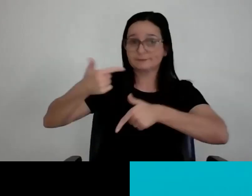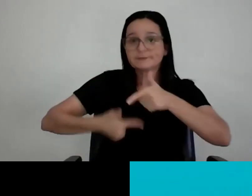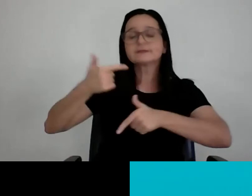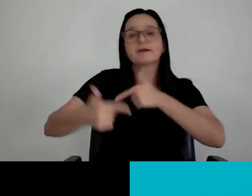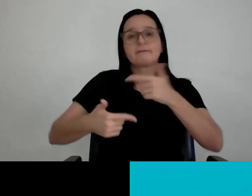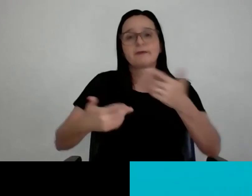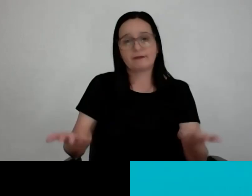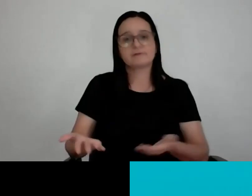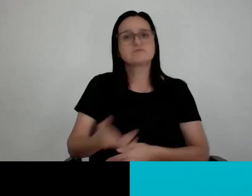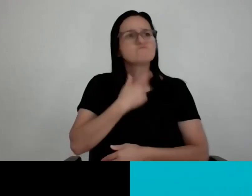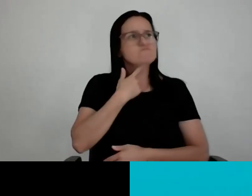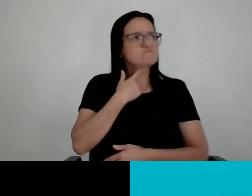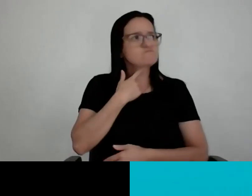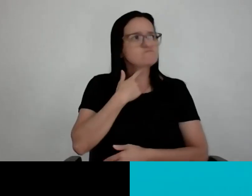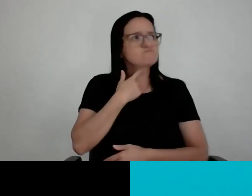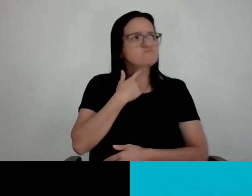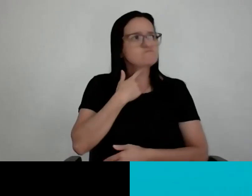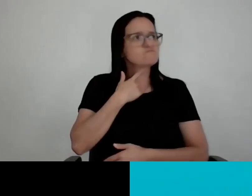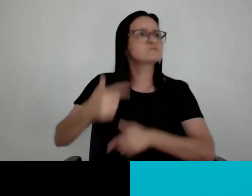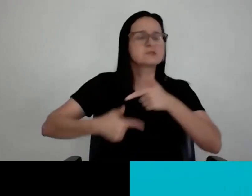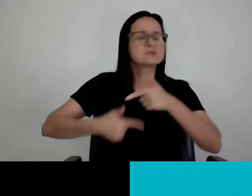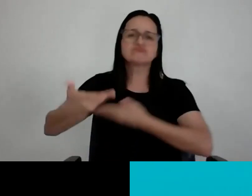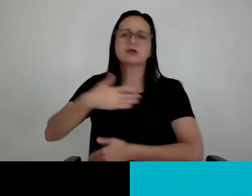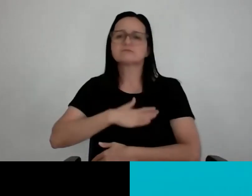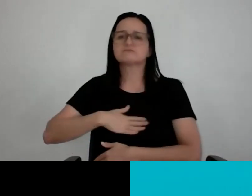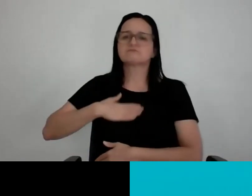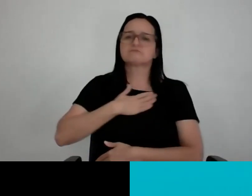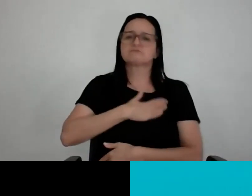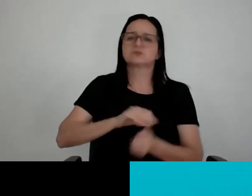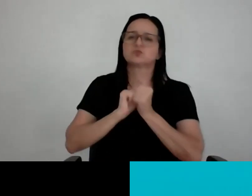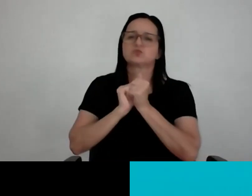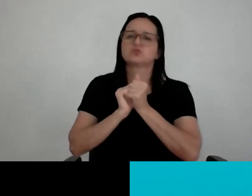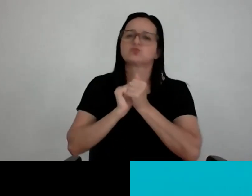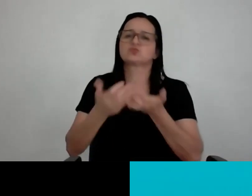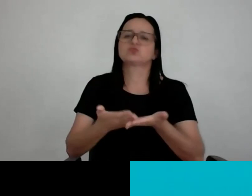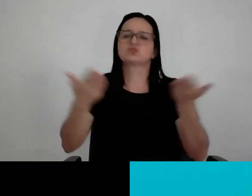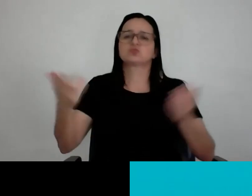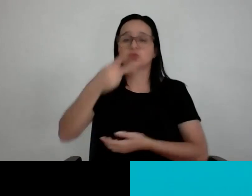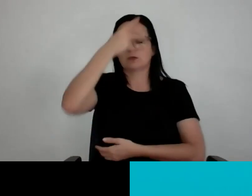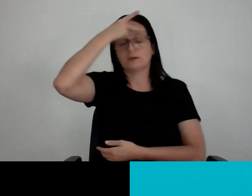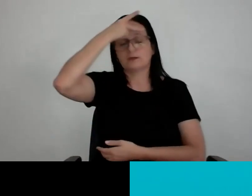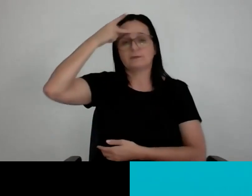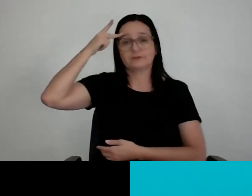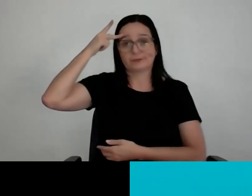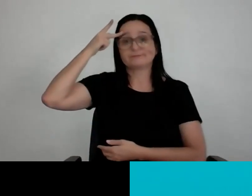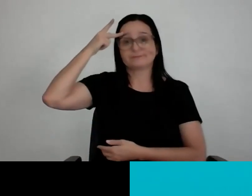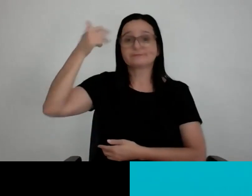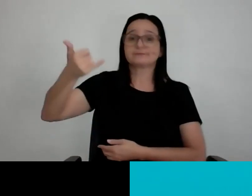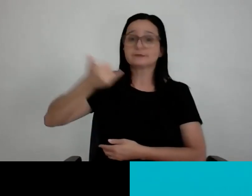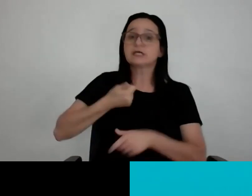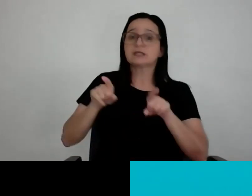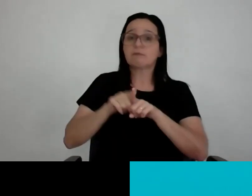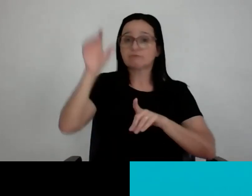relacionar com as pessoas. aprendam a se relacionar bem com as pessoas, a engolir sapo e a ouvir crítica de forma construtiva e positiva, que aí o